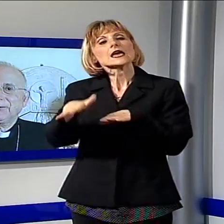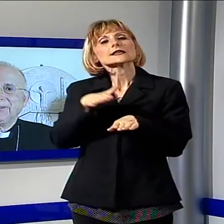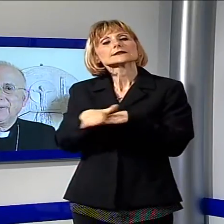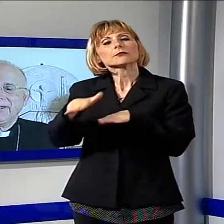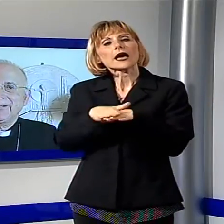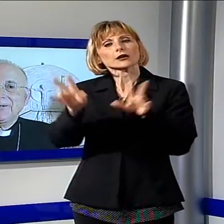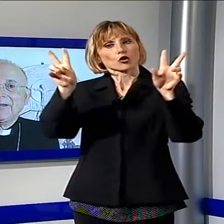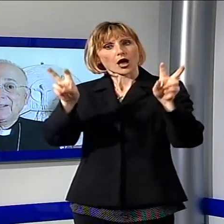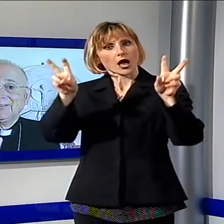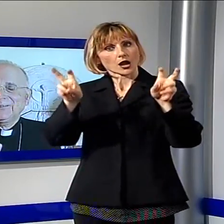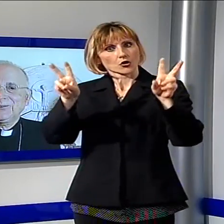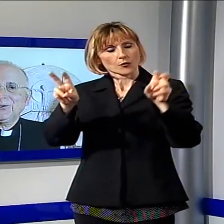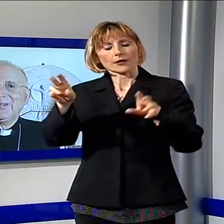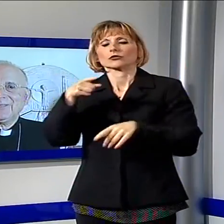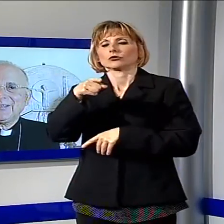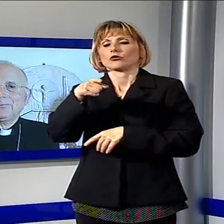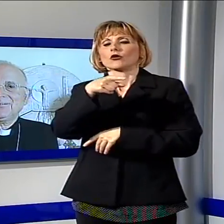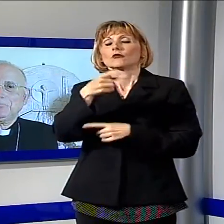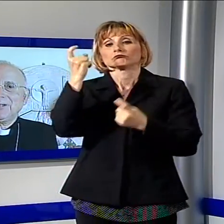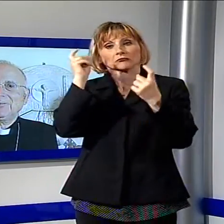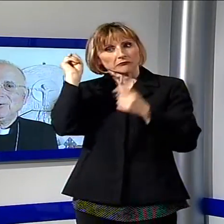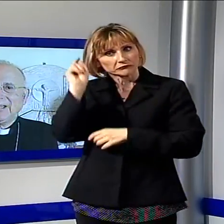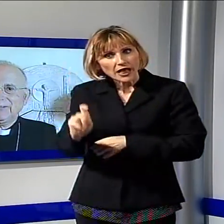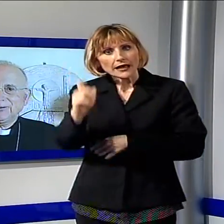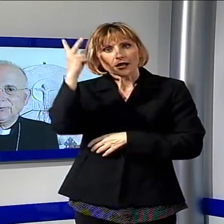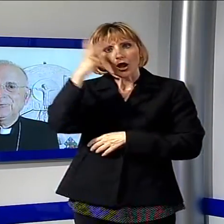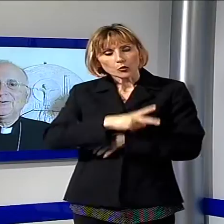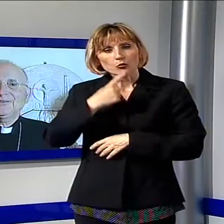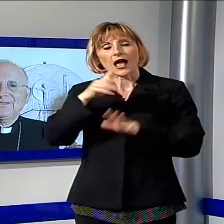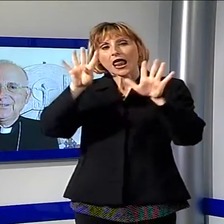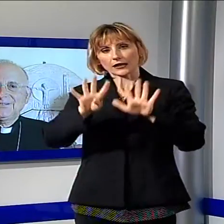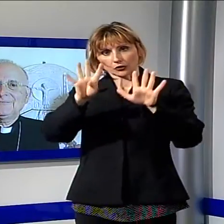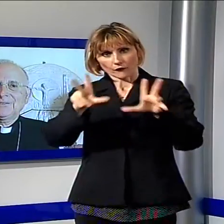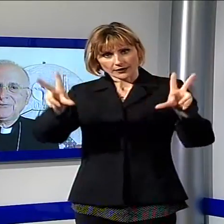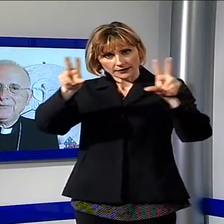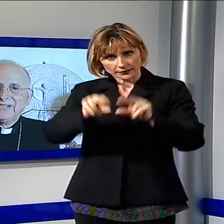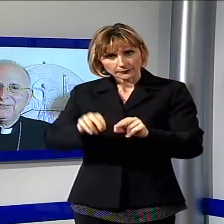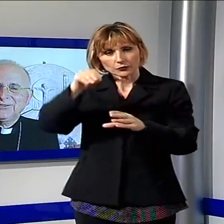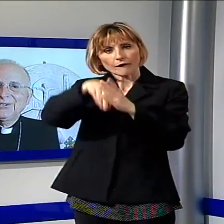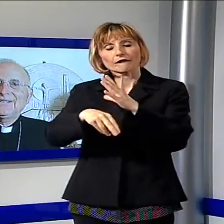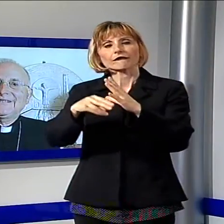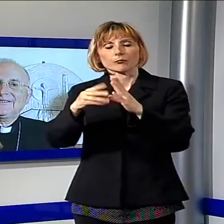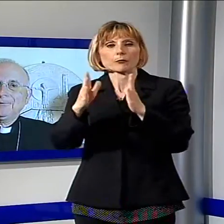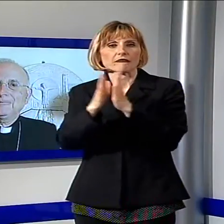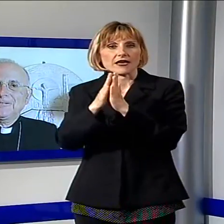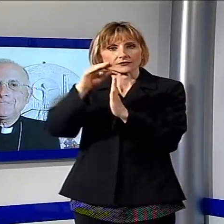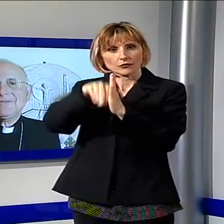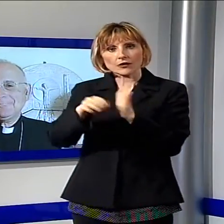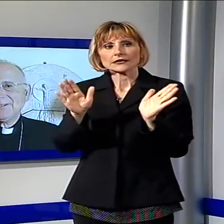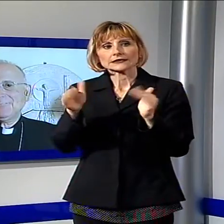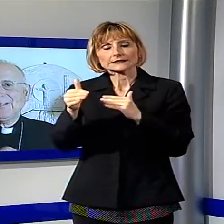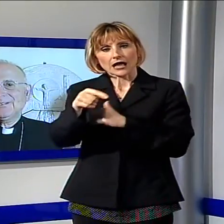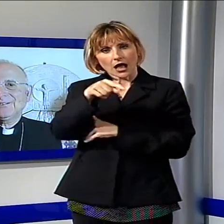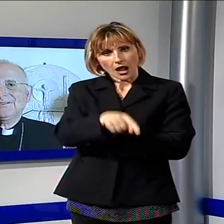su questo tema al Sinodo e verrà questo esperto alle 21 in Vescovato nel Salone